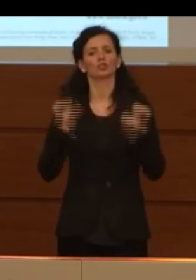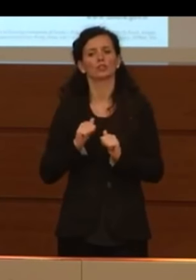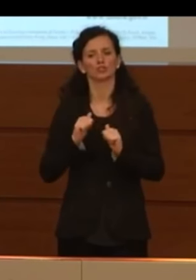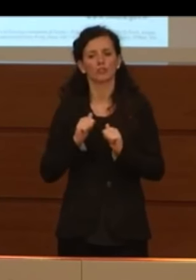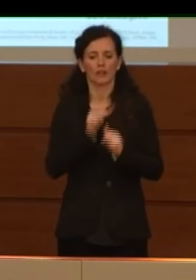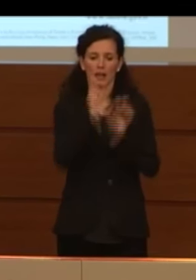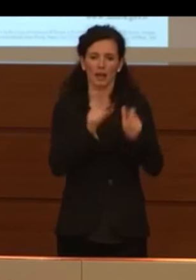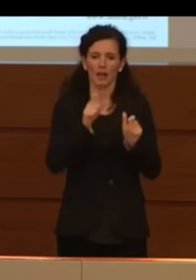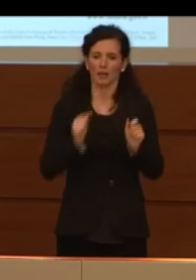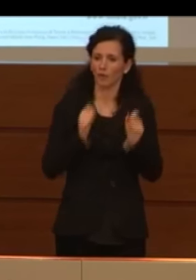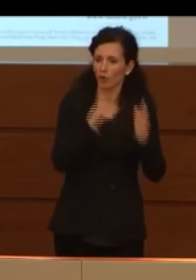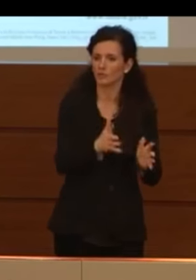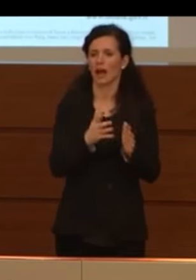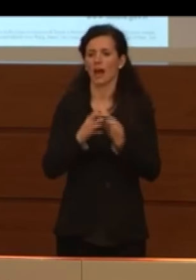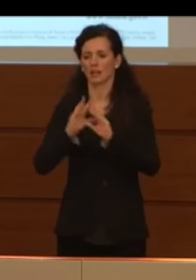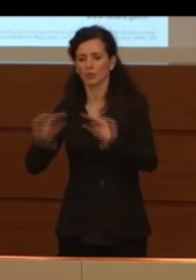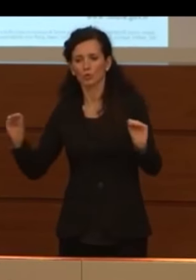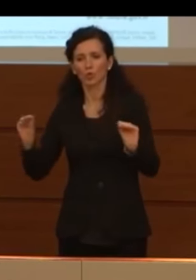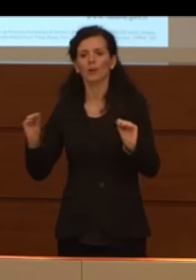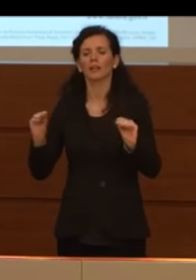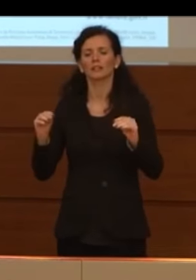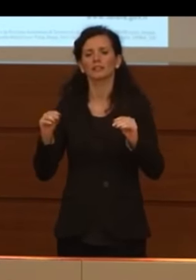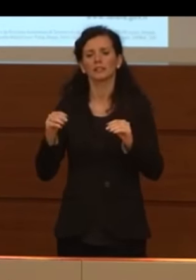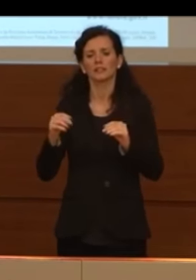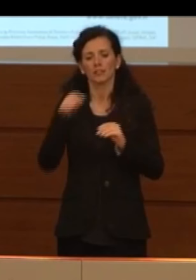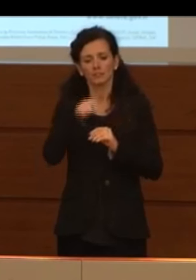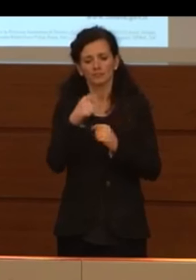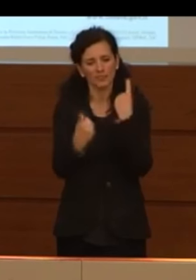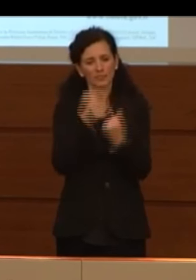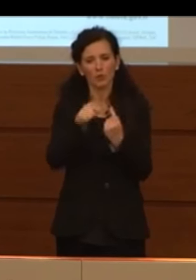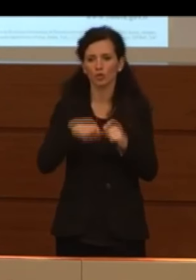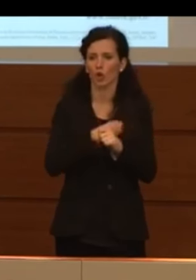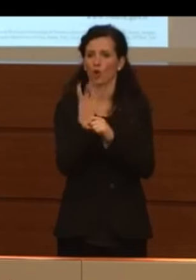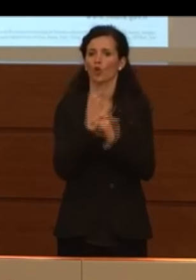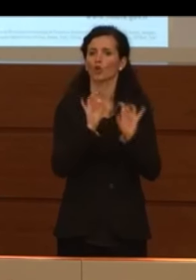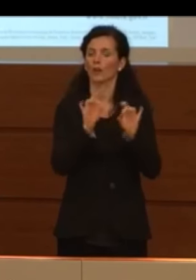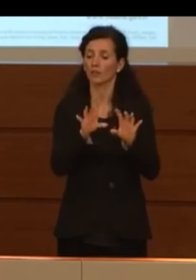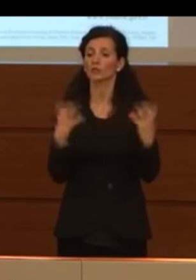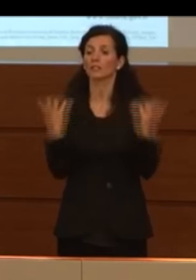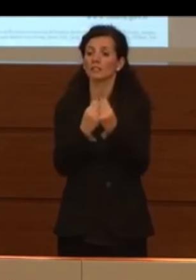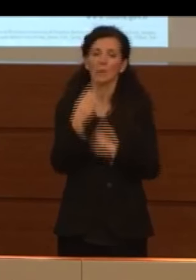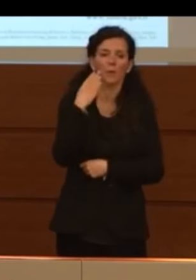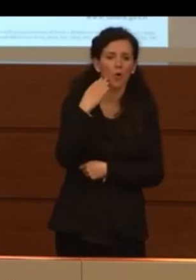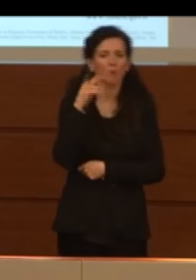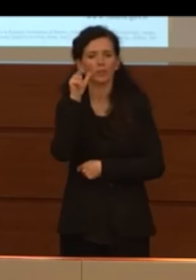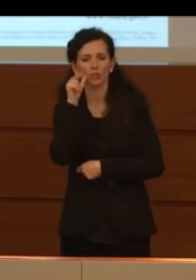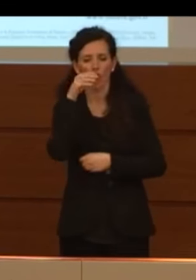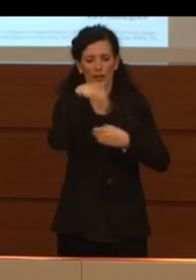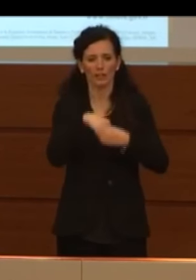agli uomini e alle donne del Servizio Sanitario Nazionale e delle strutture